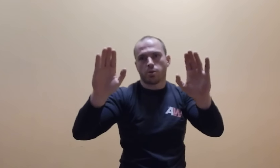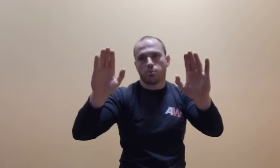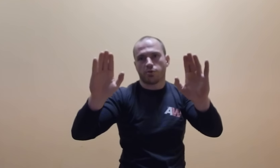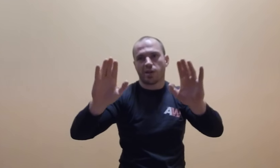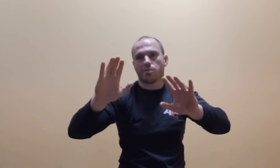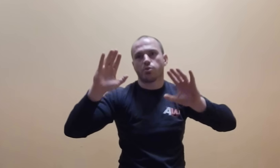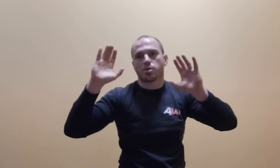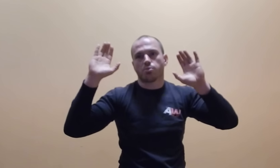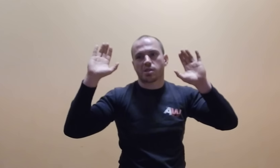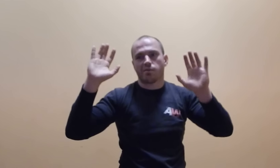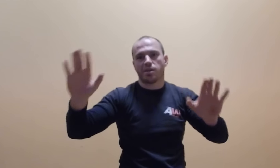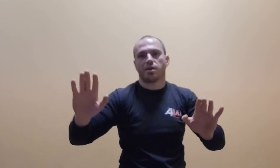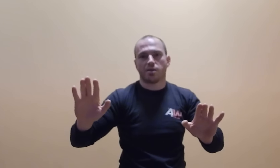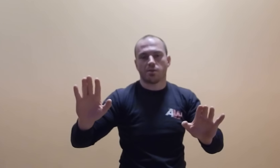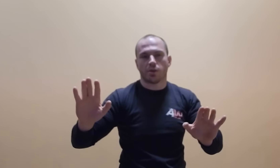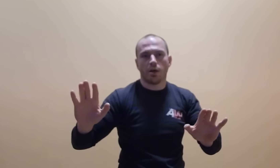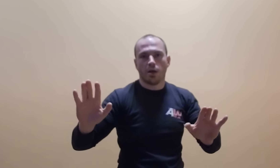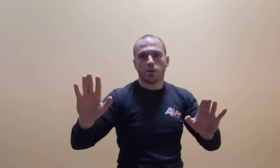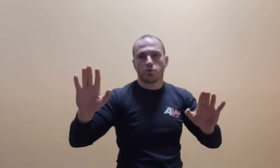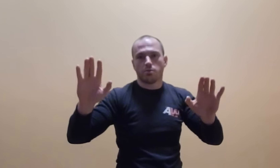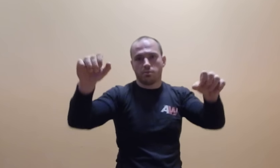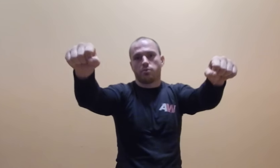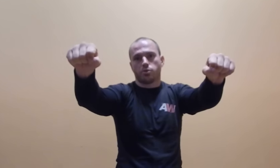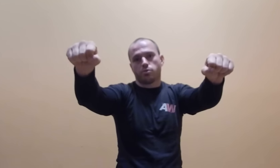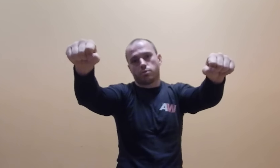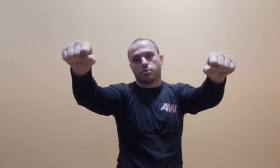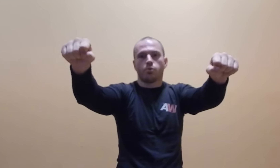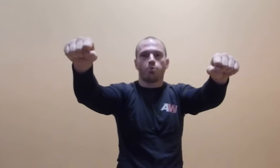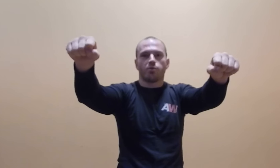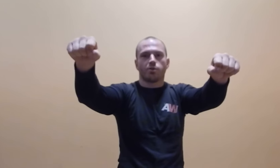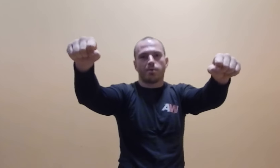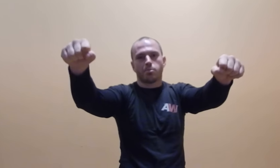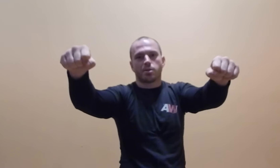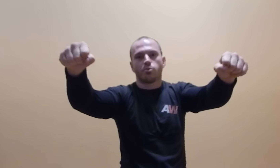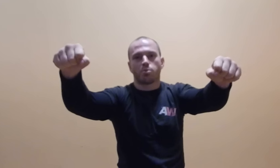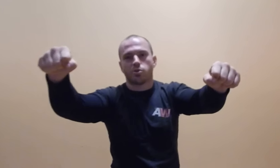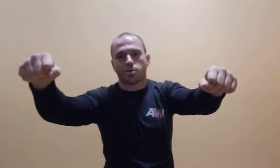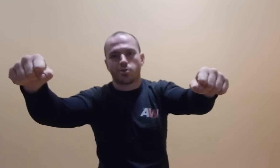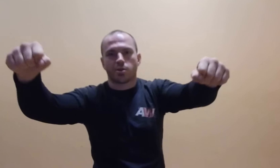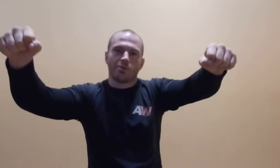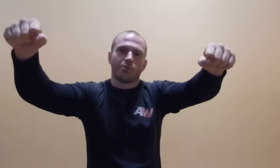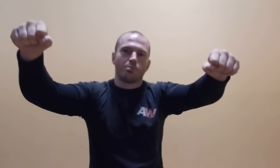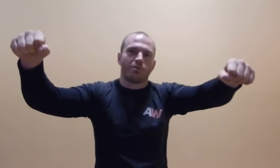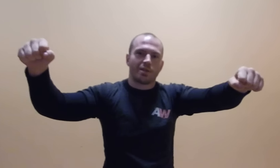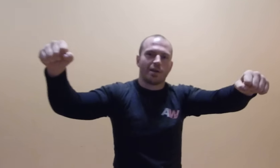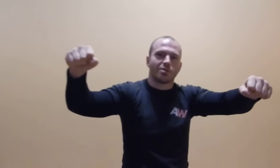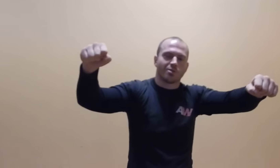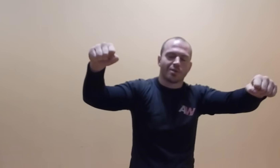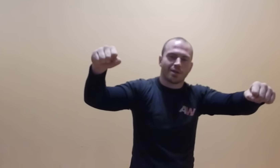one były otwarte, bo jest to postawa nieagresywna, jeśli łączę tu, no głupio wyglądam, a poza tym no pięści zaciska, tylko w głupkowatej gardzie stoi, tak,